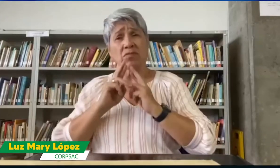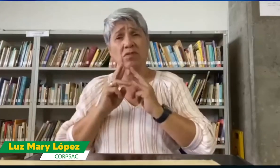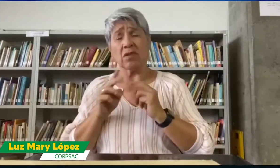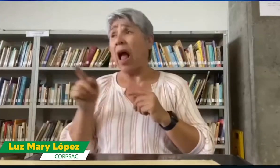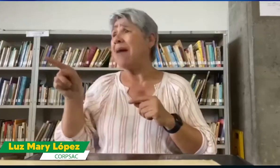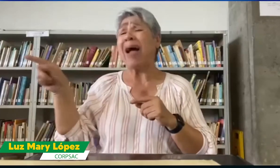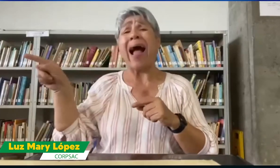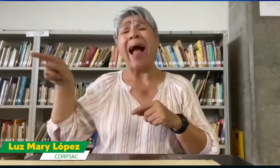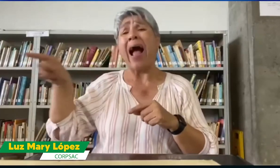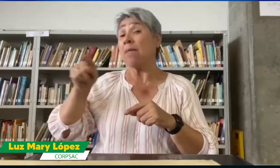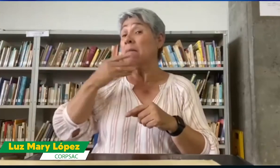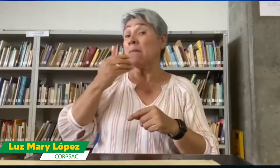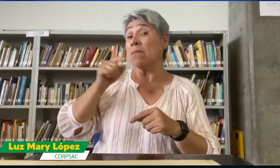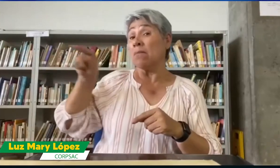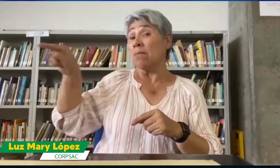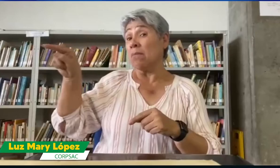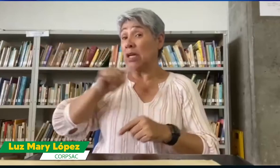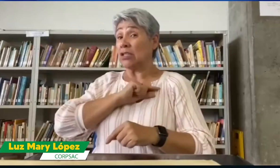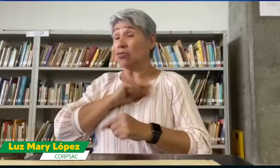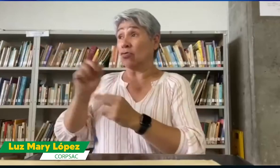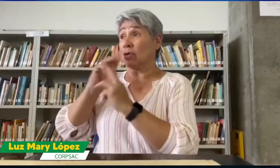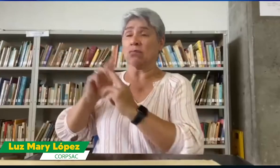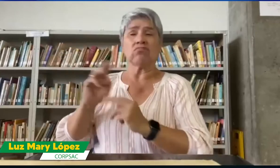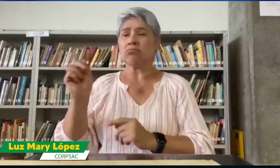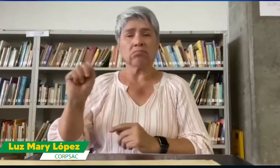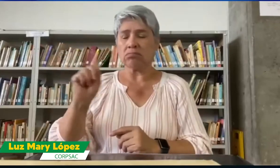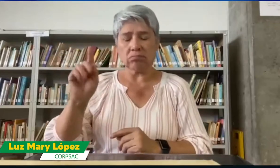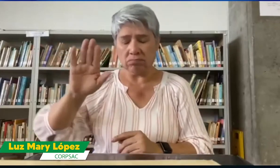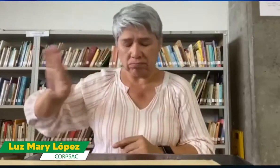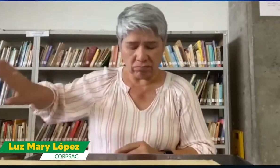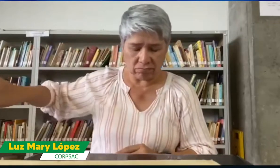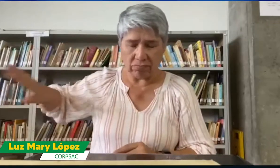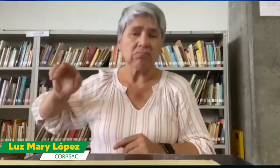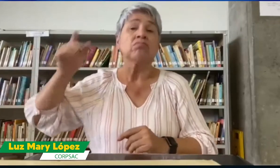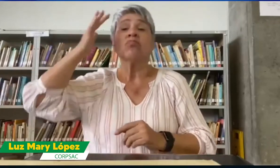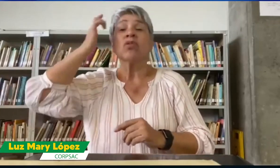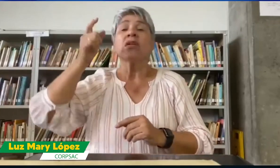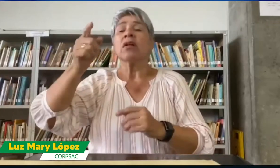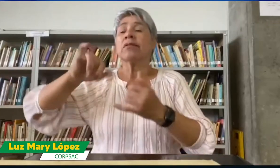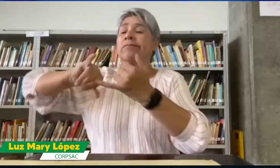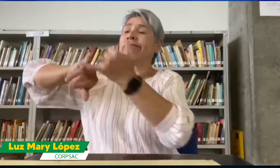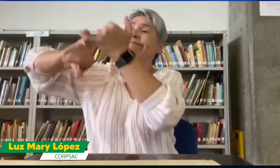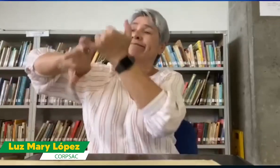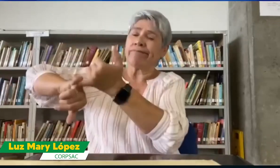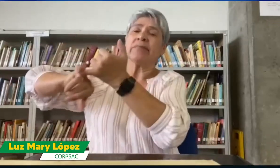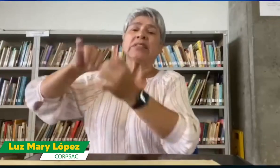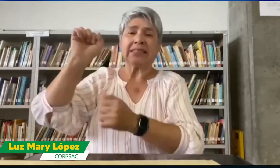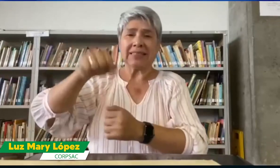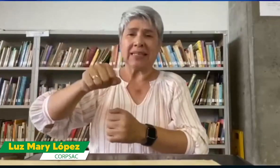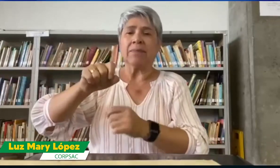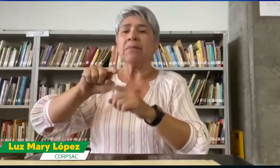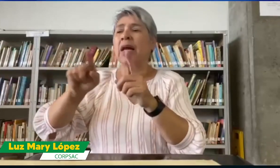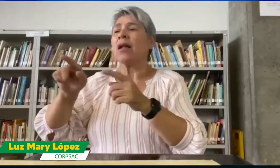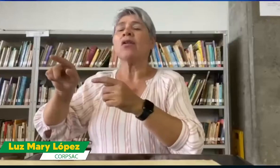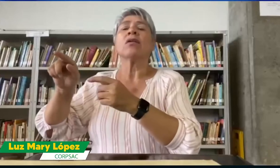nos tienen que dar respuesta precisamente directamente desde el Ministerio y no el insor, sabemos que es una